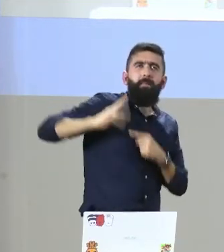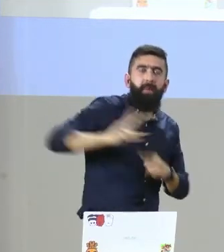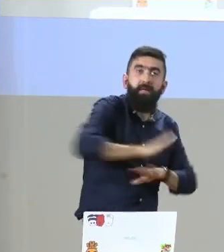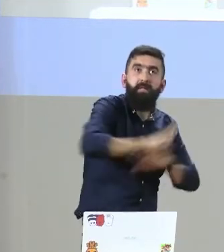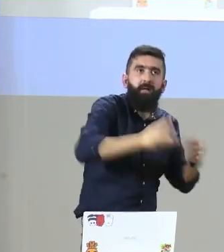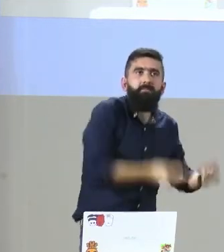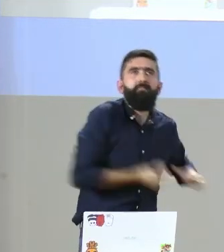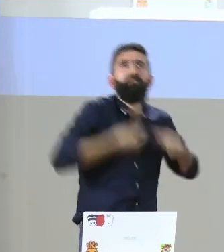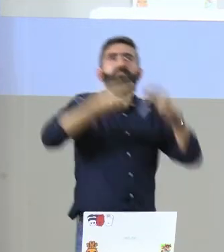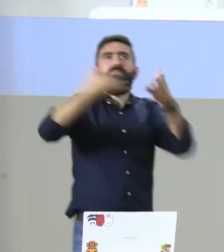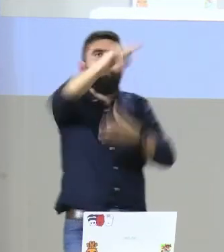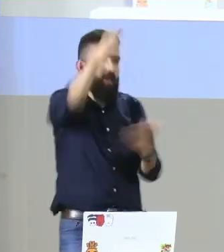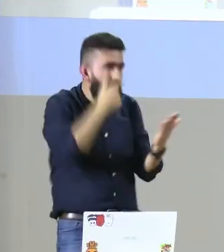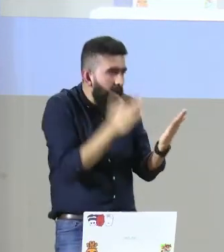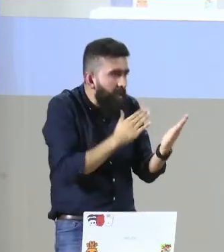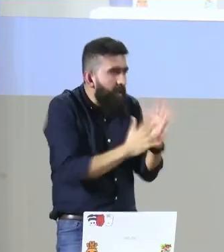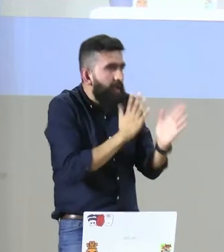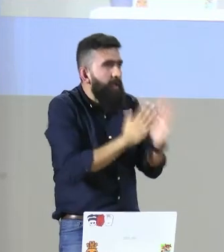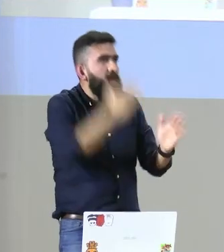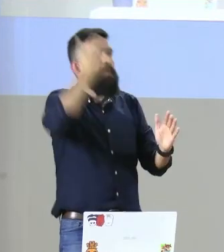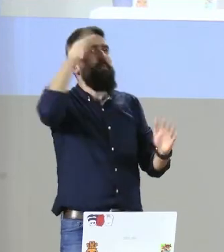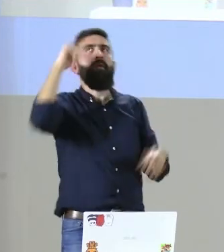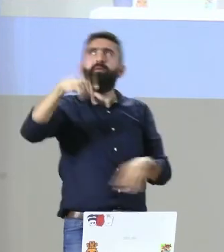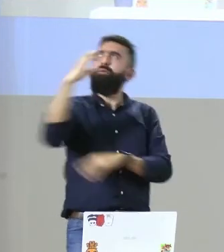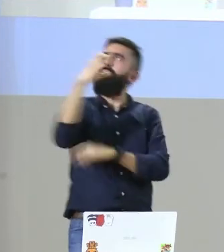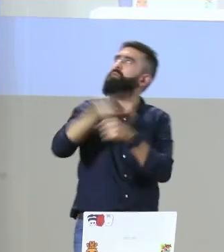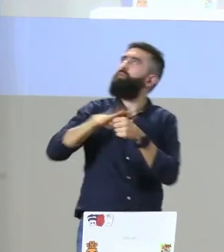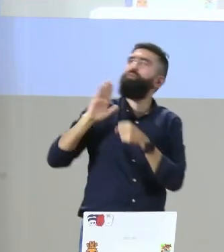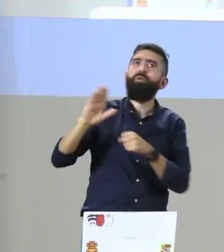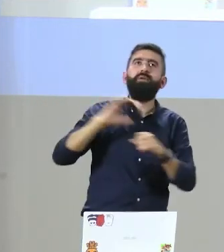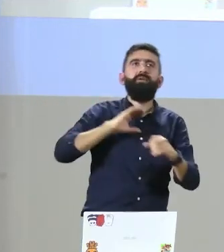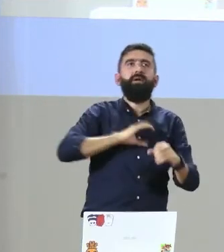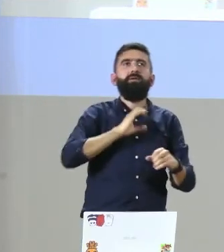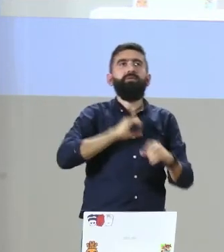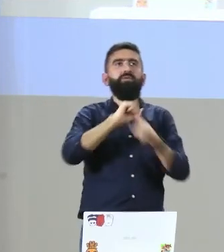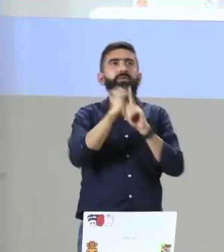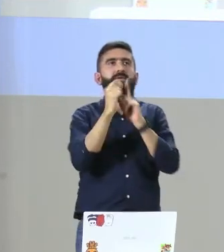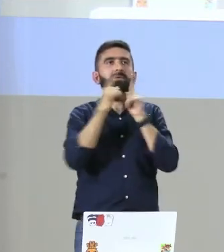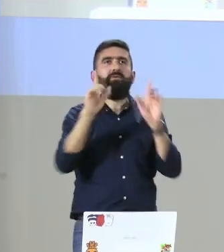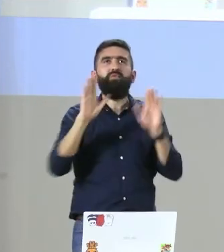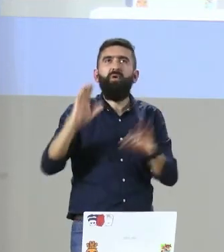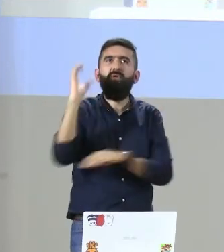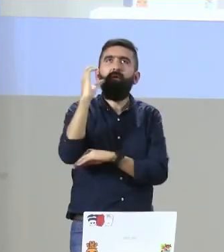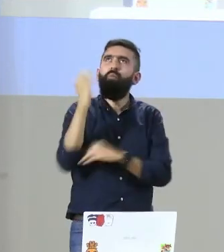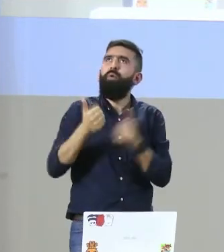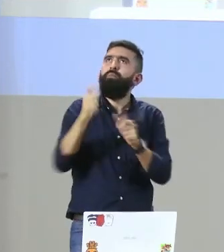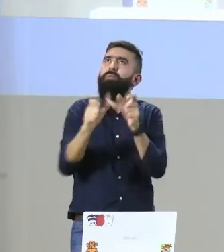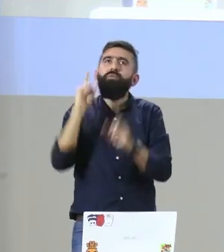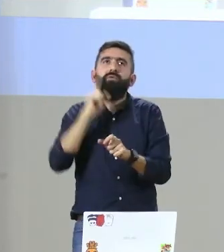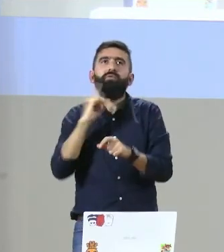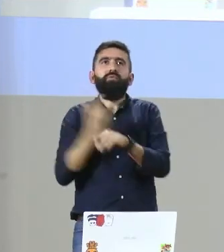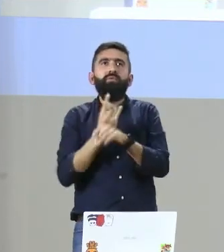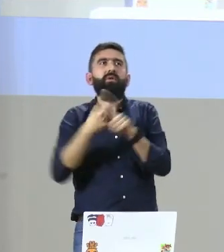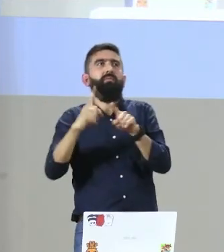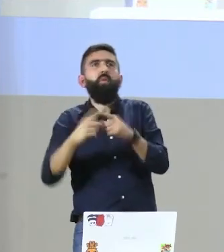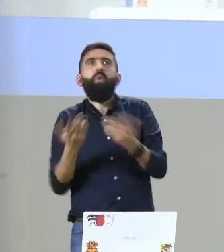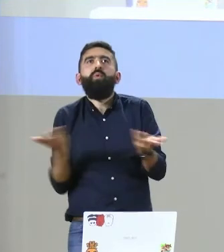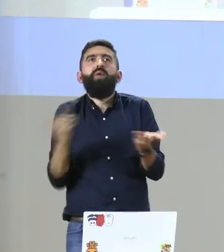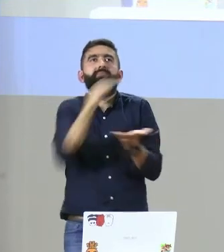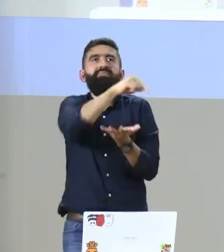este documento de este estudio, en un estudio completamente descriptivo. Entonces, eso es importante. Es conocer en qué estamos, cómo está la